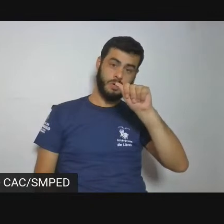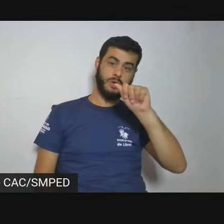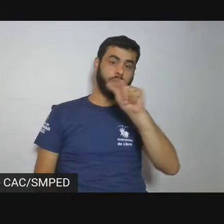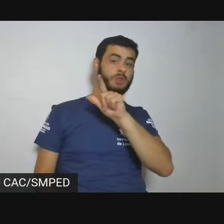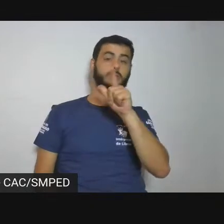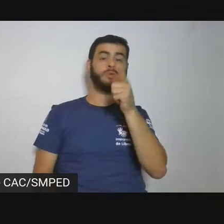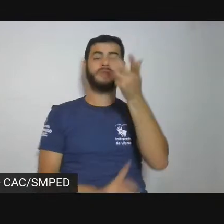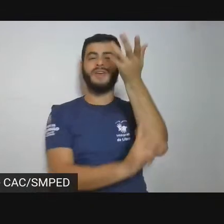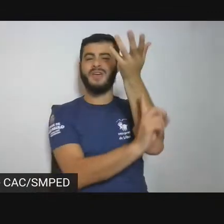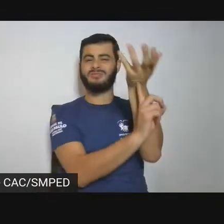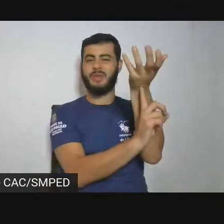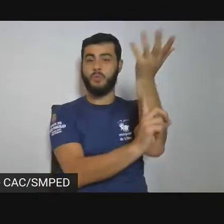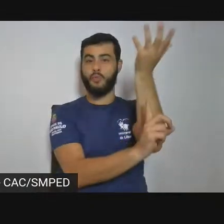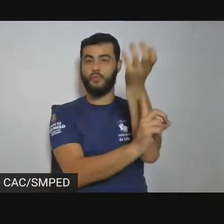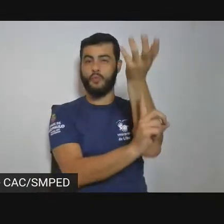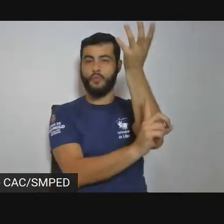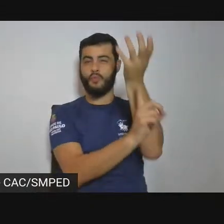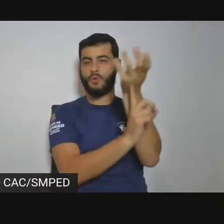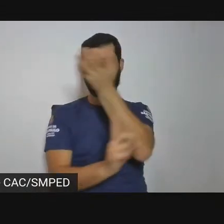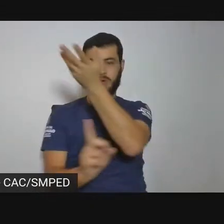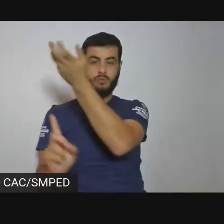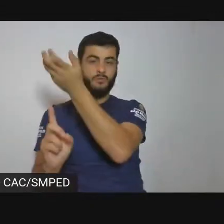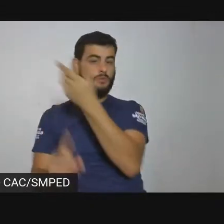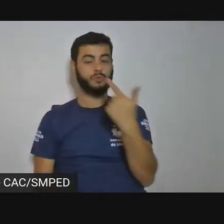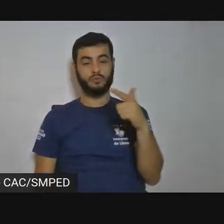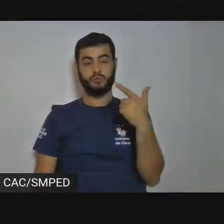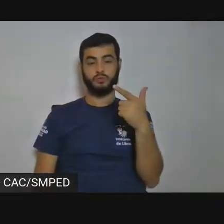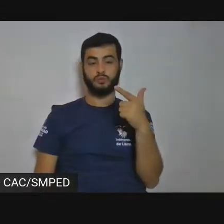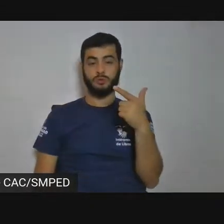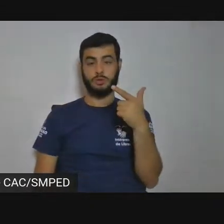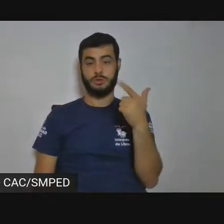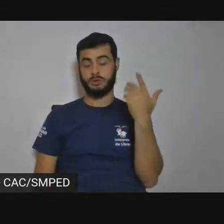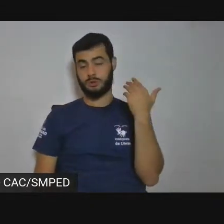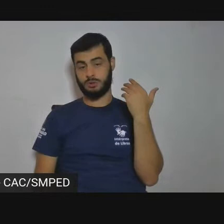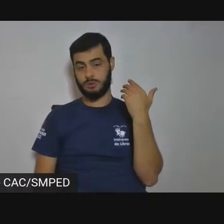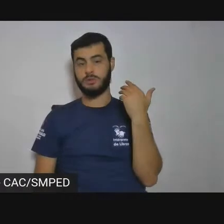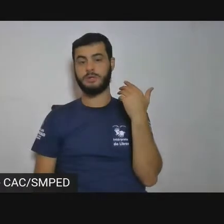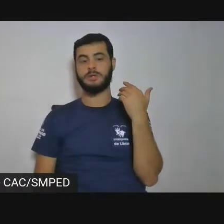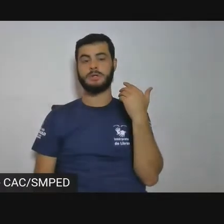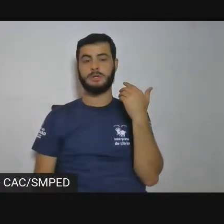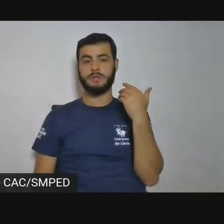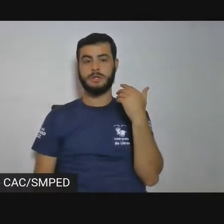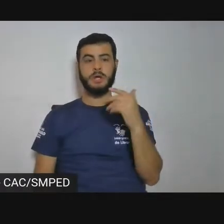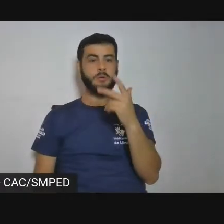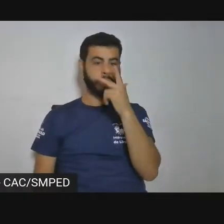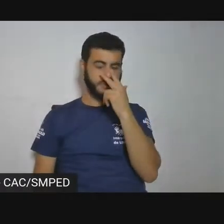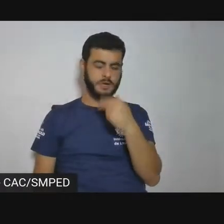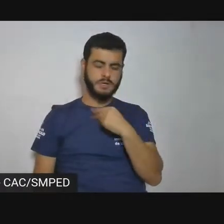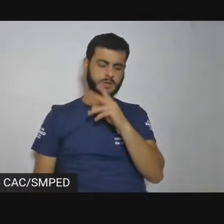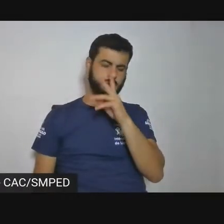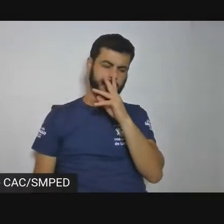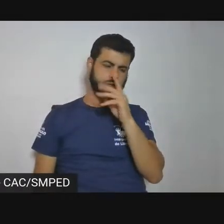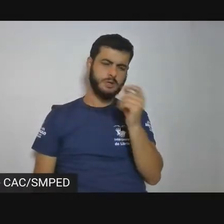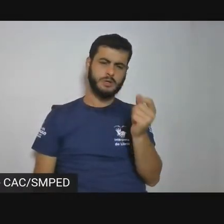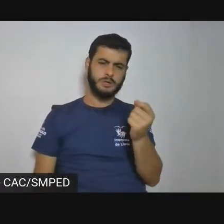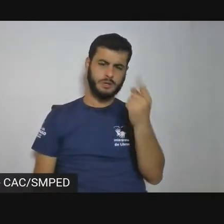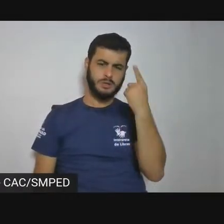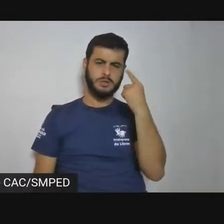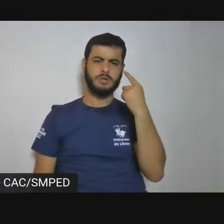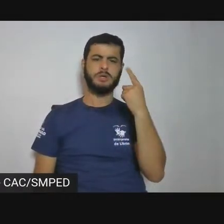cores às vezes surpreendentes, quer dizer, existe dentro da própria política